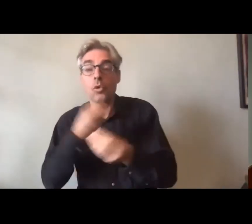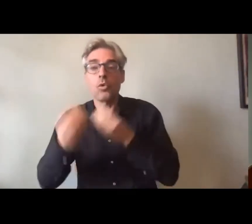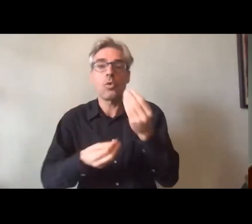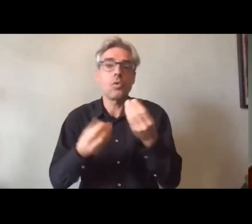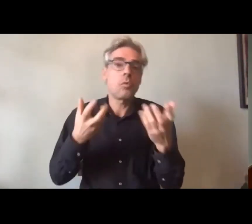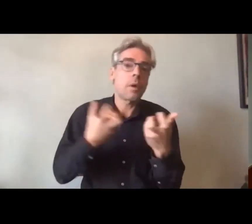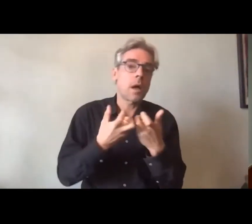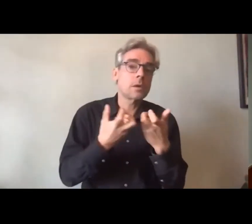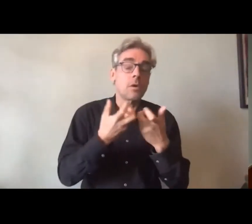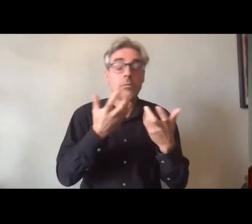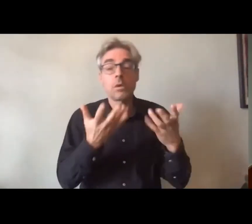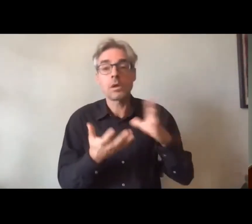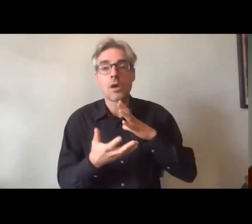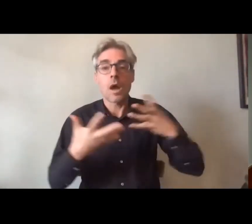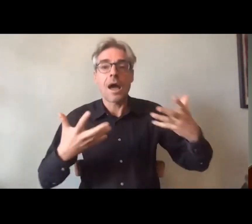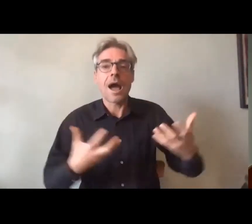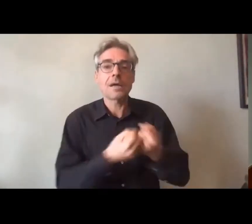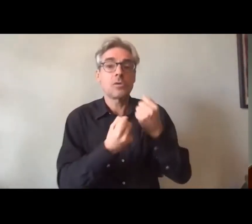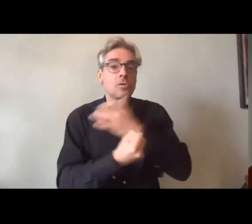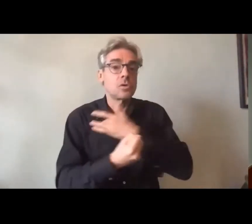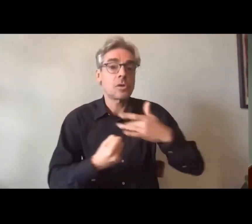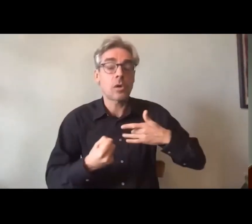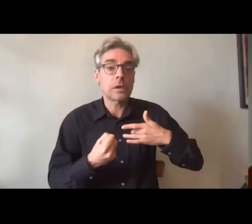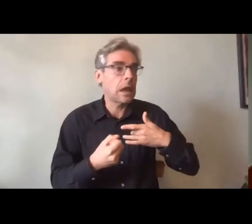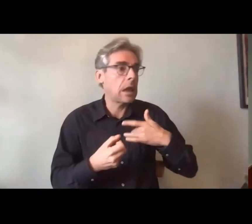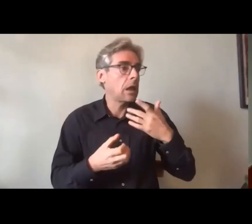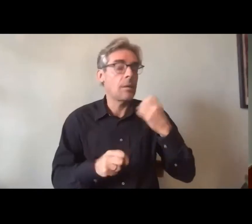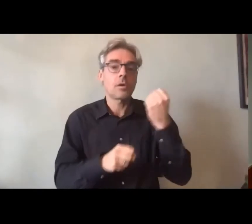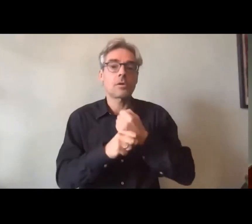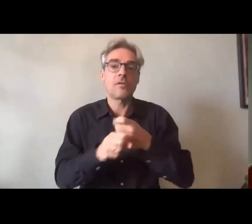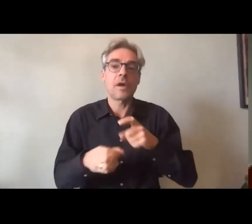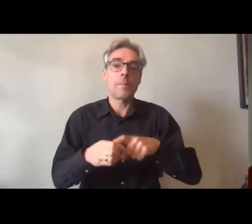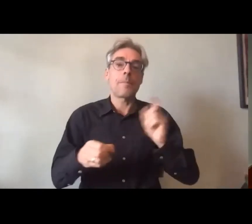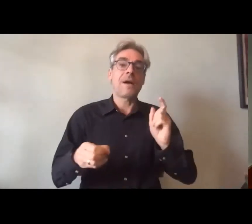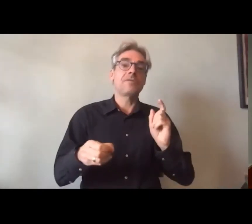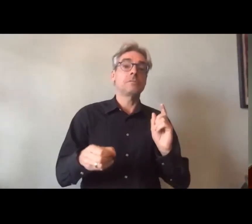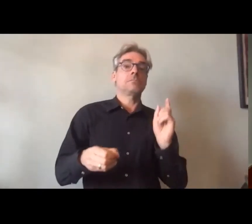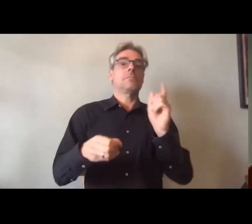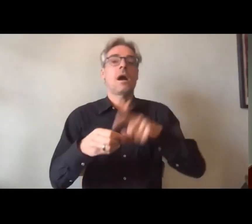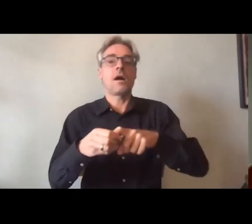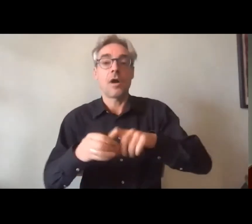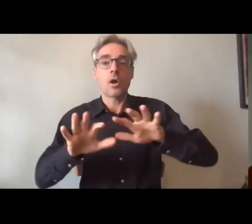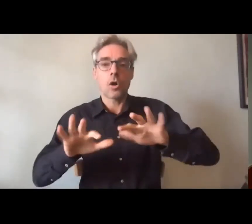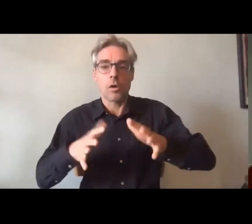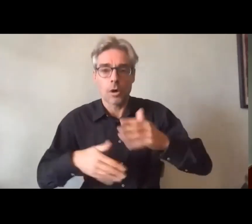d'un accident de santé qui peut laisser une situation de handicap